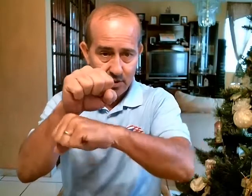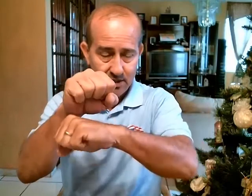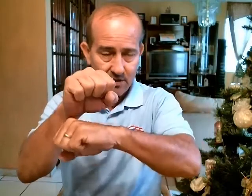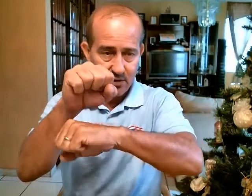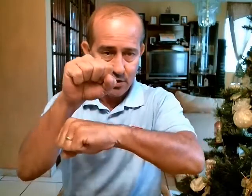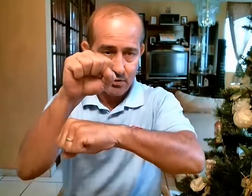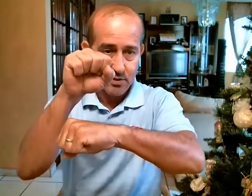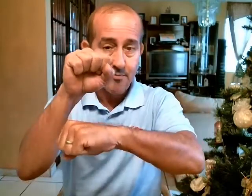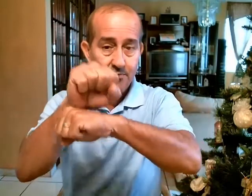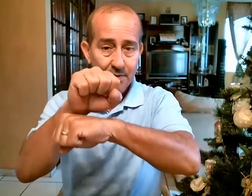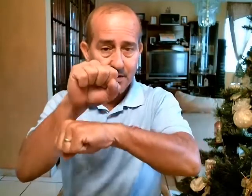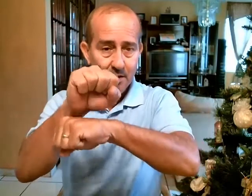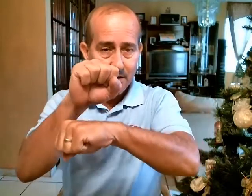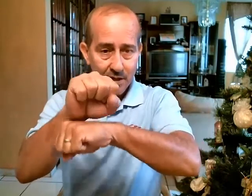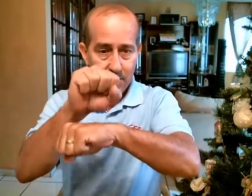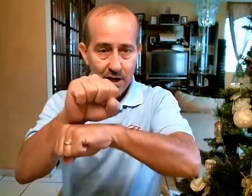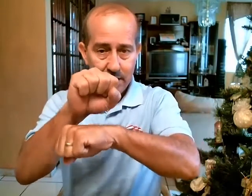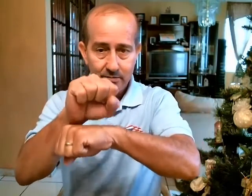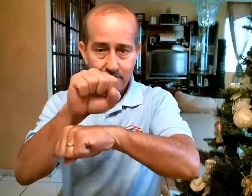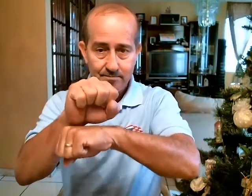significa otra cosa Trabajar